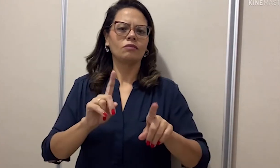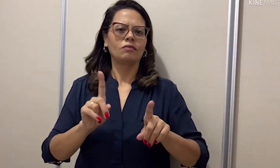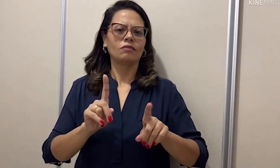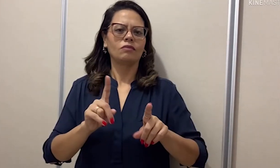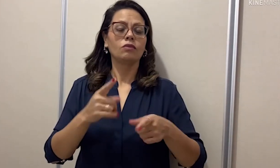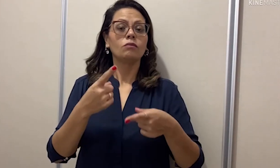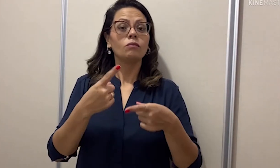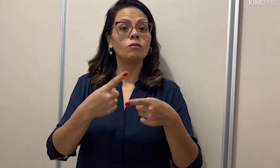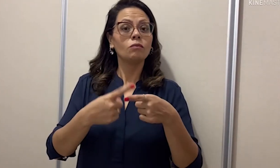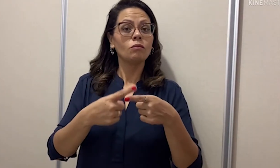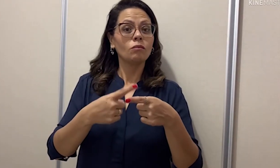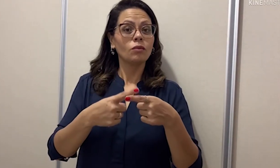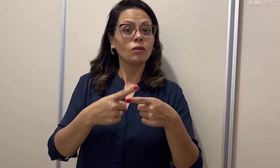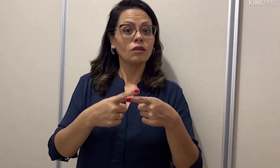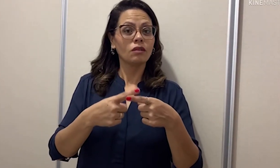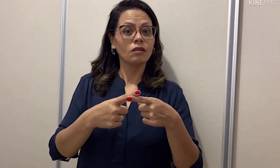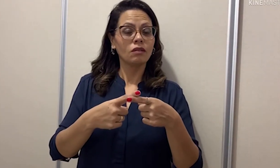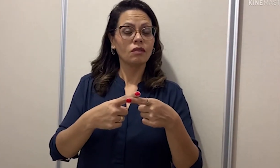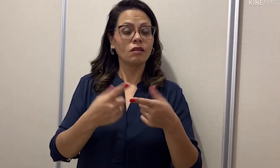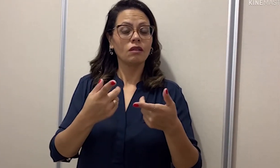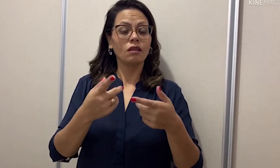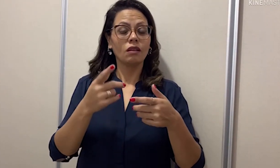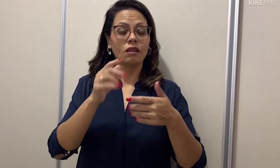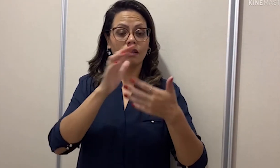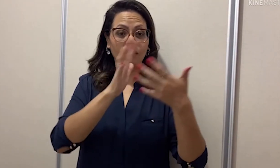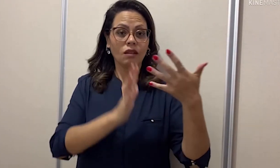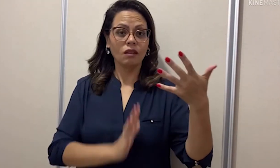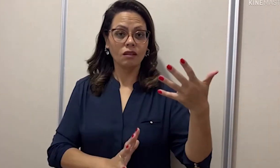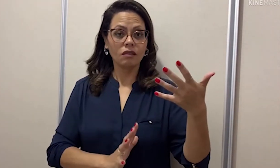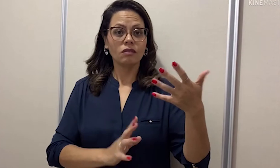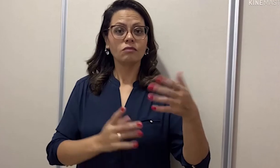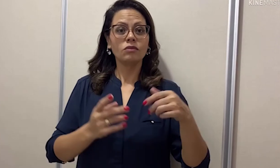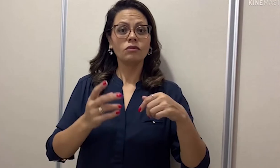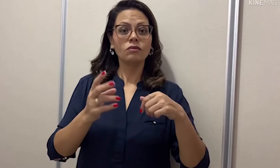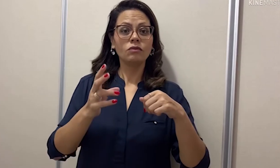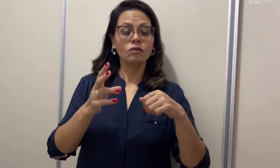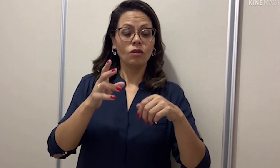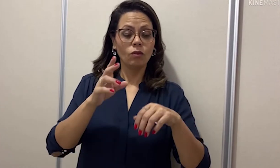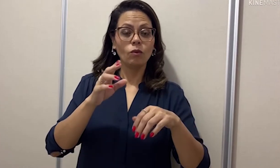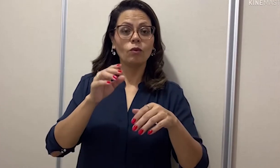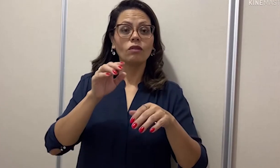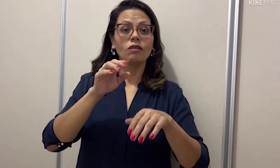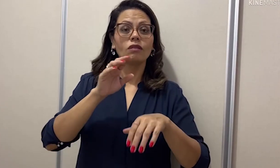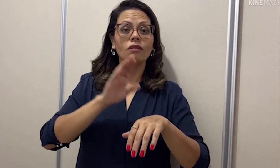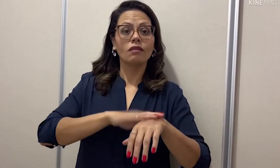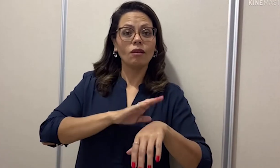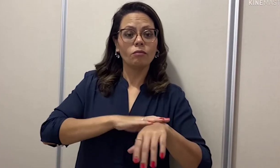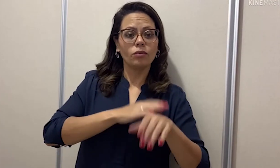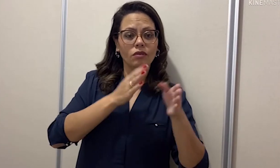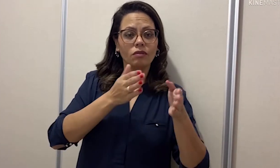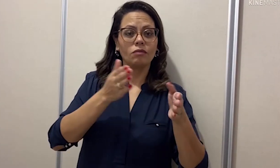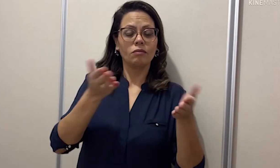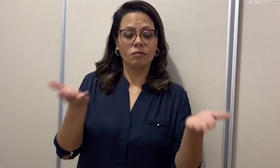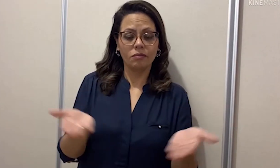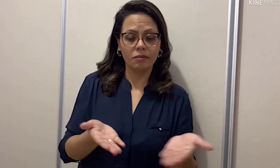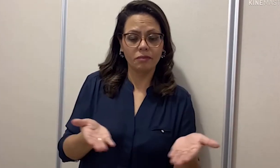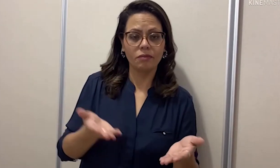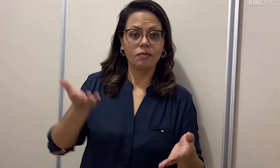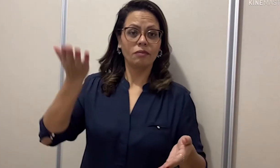Não foi necessário, porque na libras, o tempo do verbo